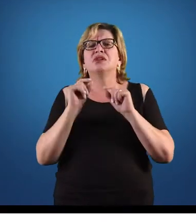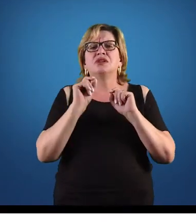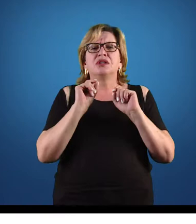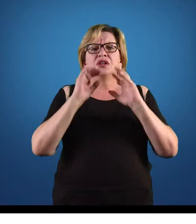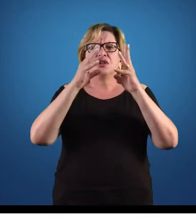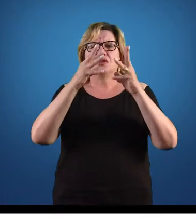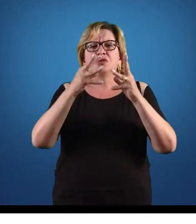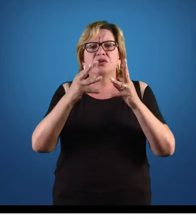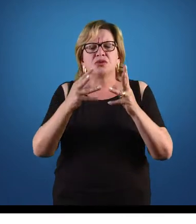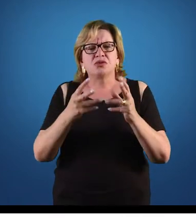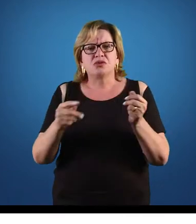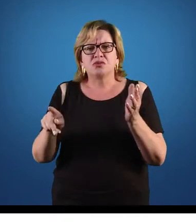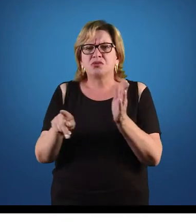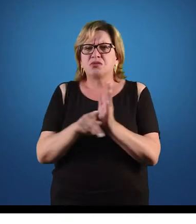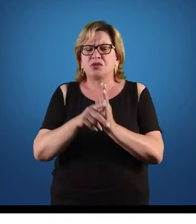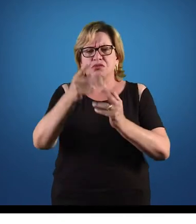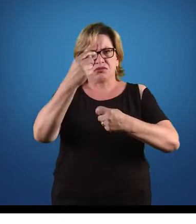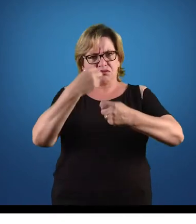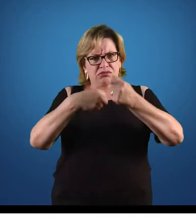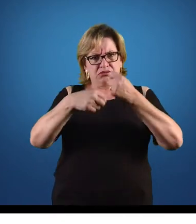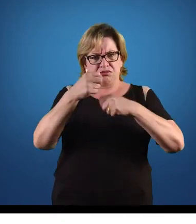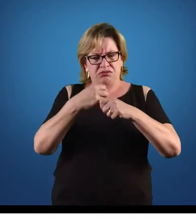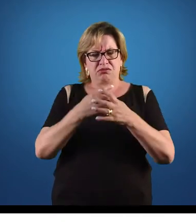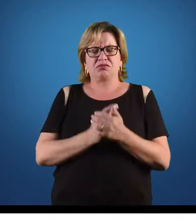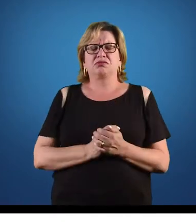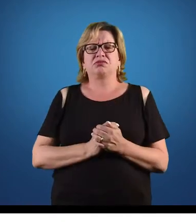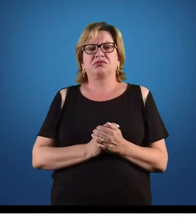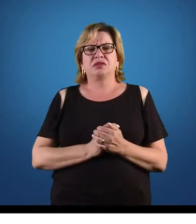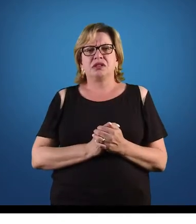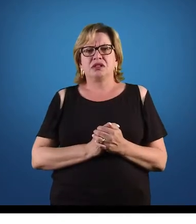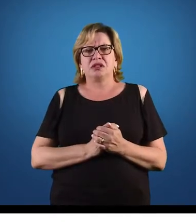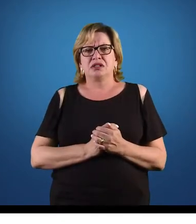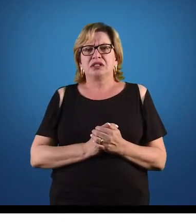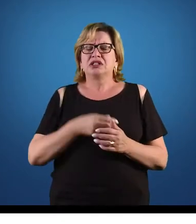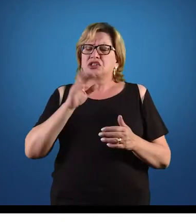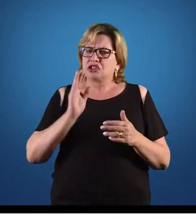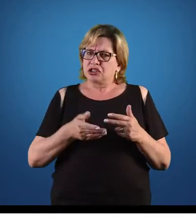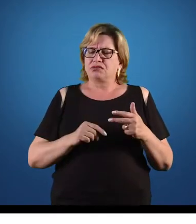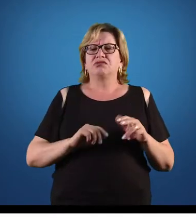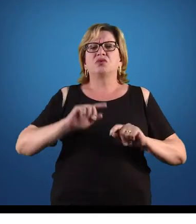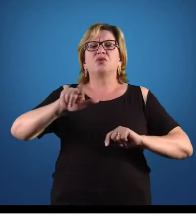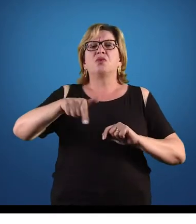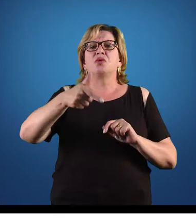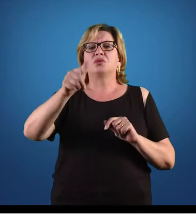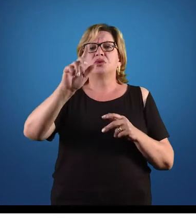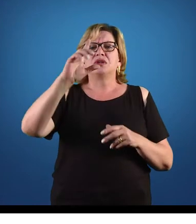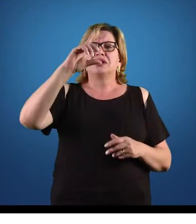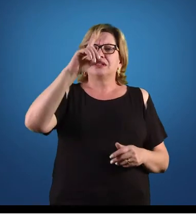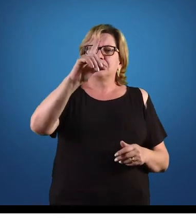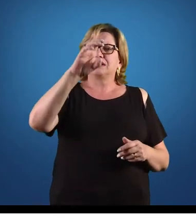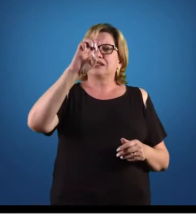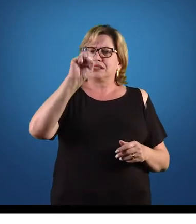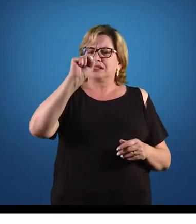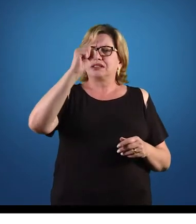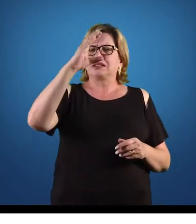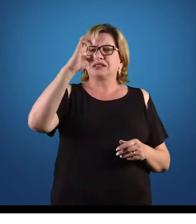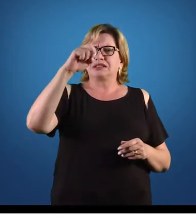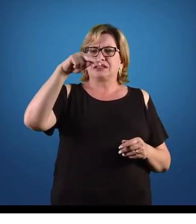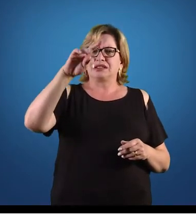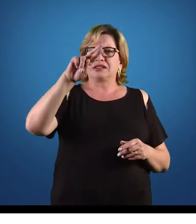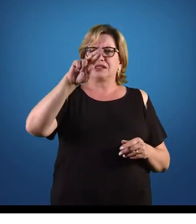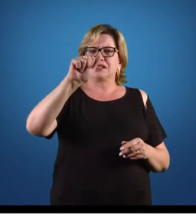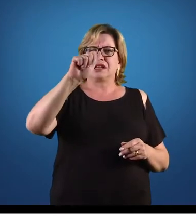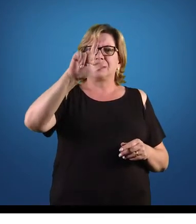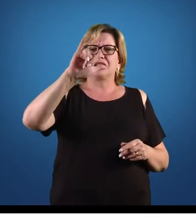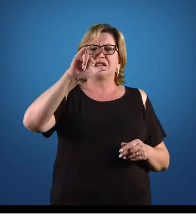com as questões econômicas. Já o modelo descentralizado